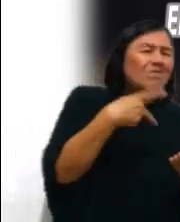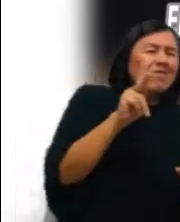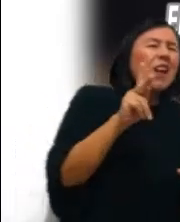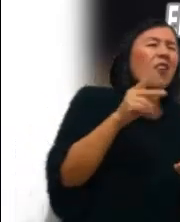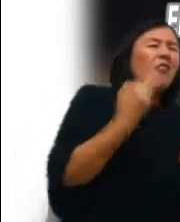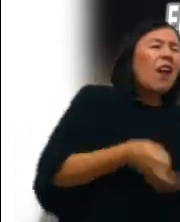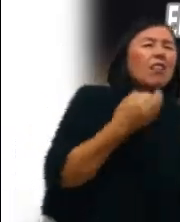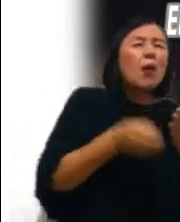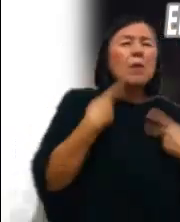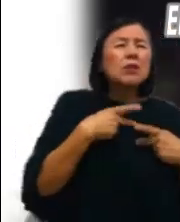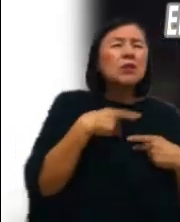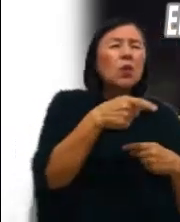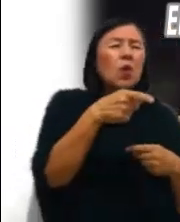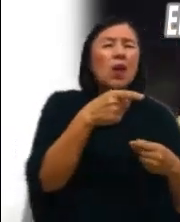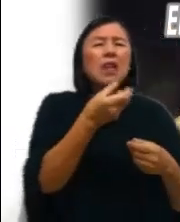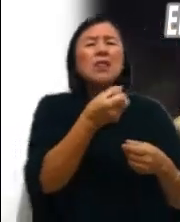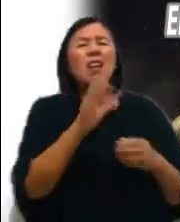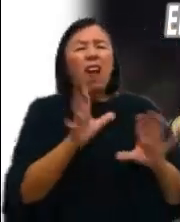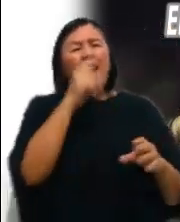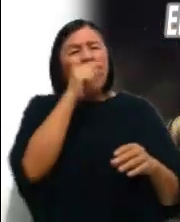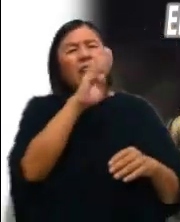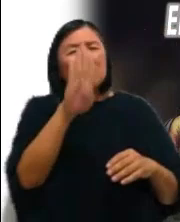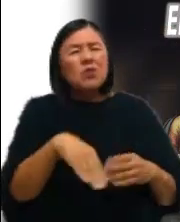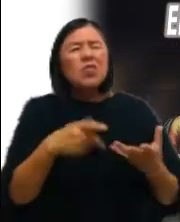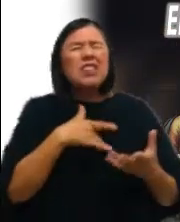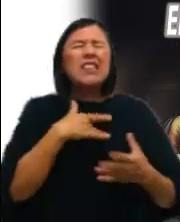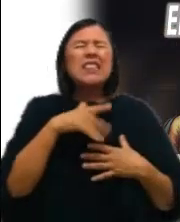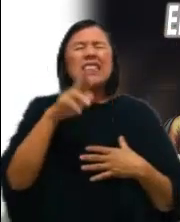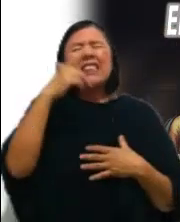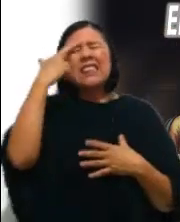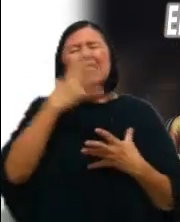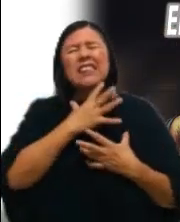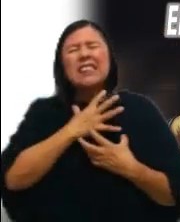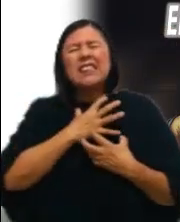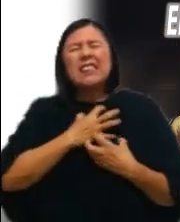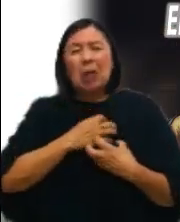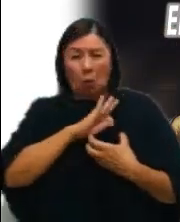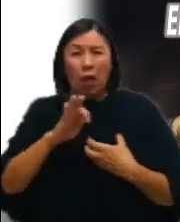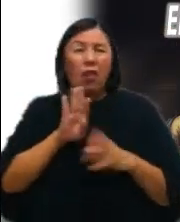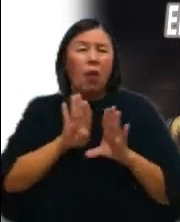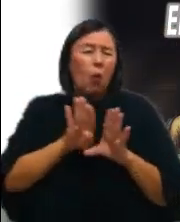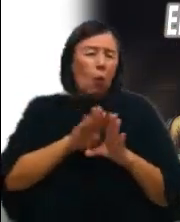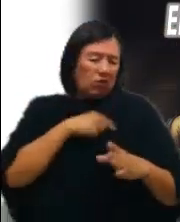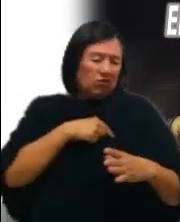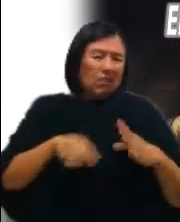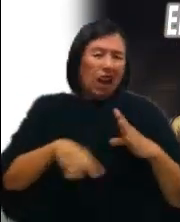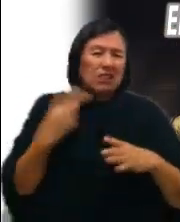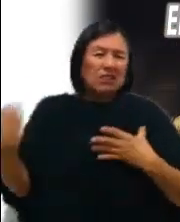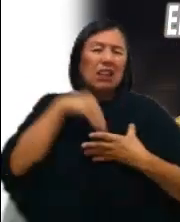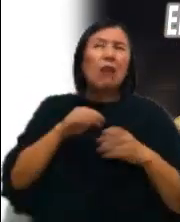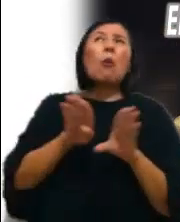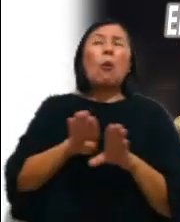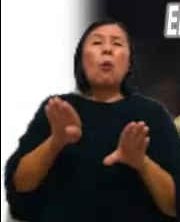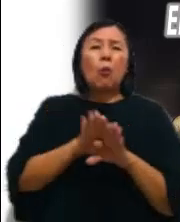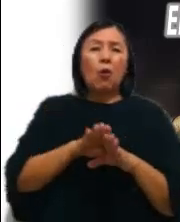me han dejado recuerdos llenos de nostalgia y vacíos imposibles de llenar Me duelen las enfermedades